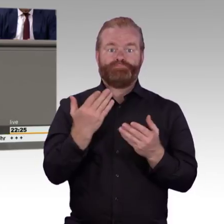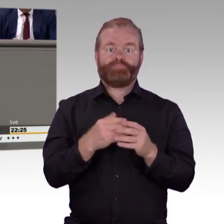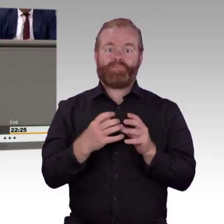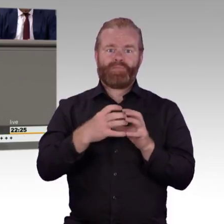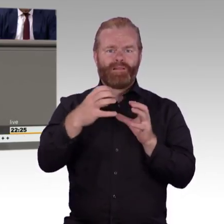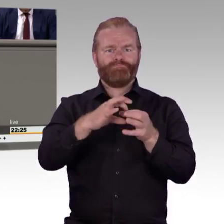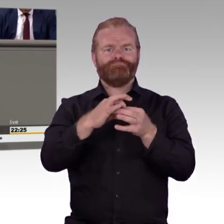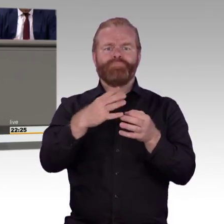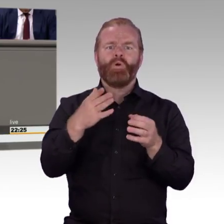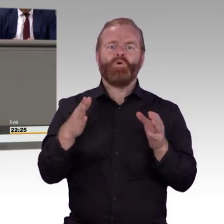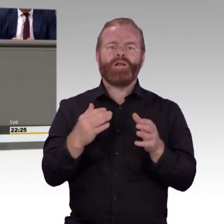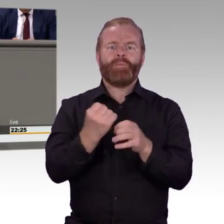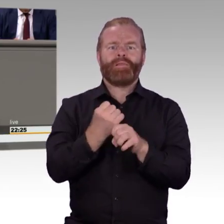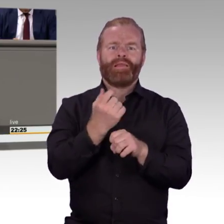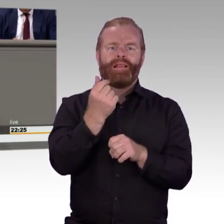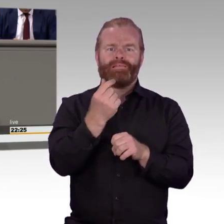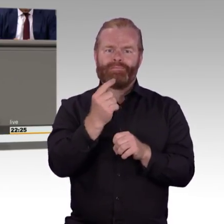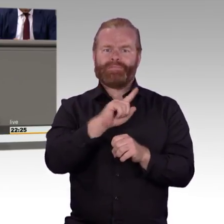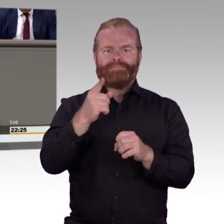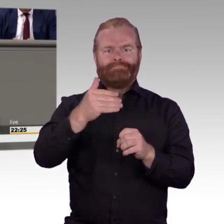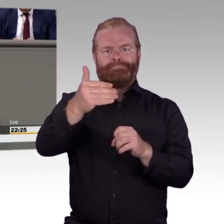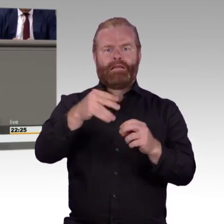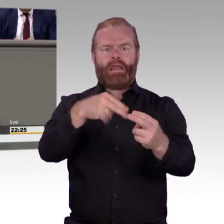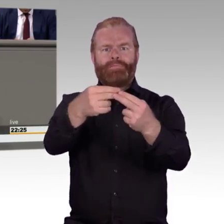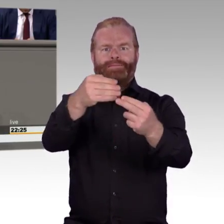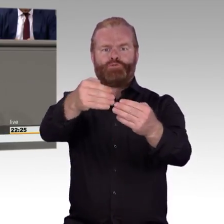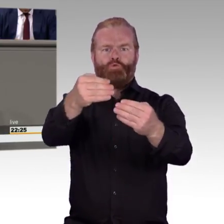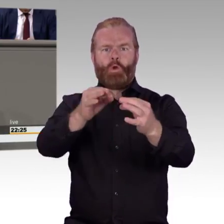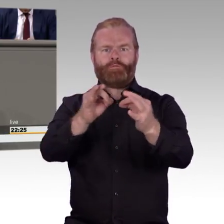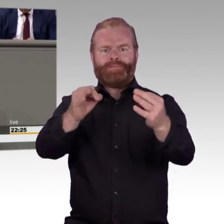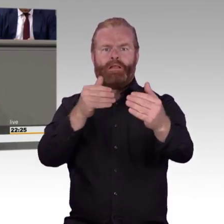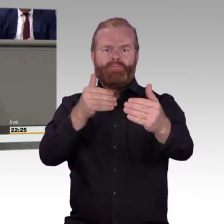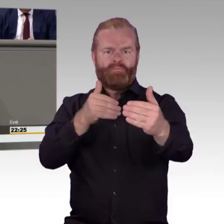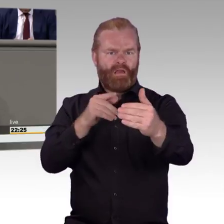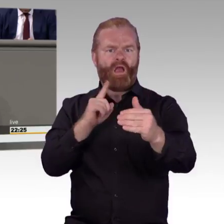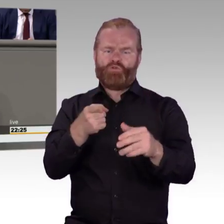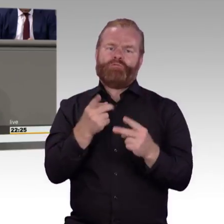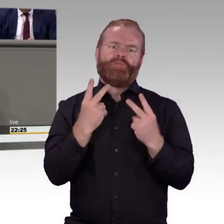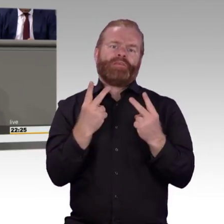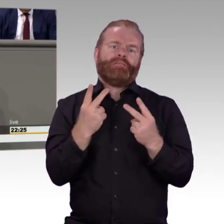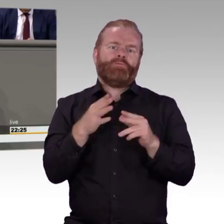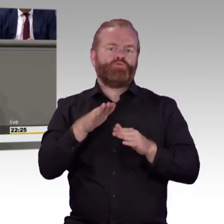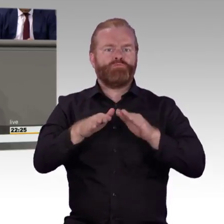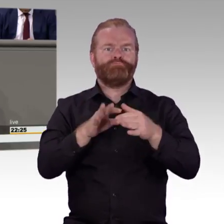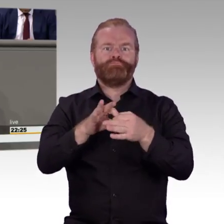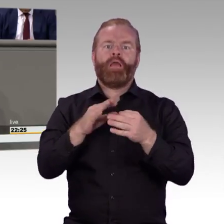körperlichen Beeinträchtigungen eine viel größere Teilhabe am gesellschaftlichen Leben und auch am politischen Diskurs.